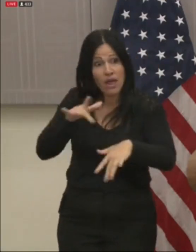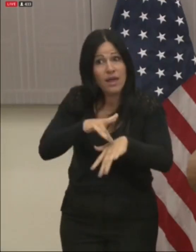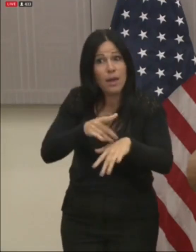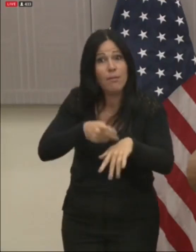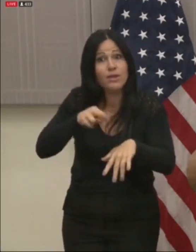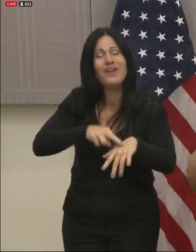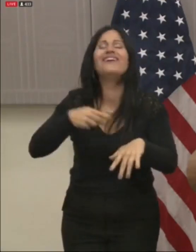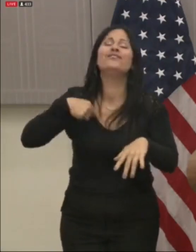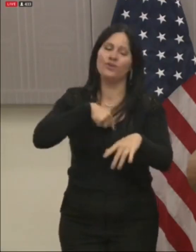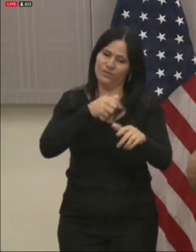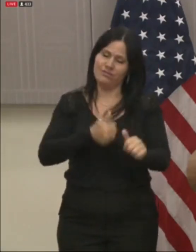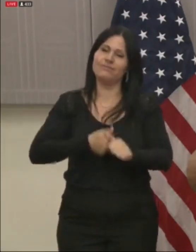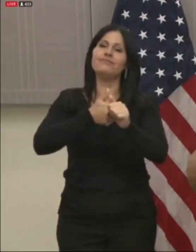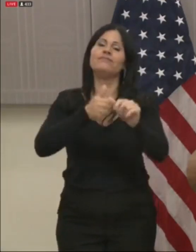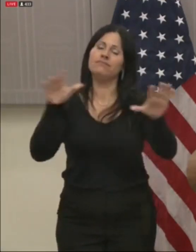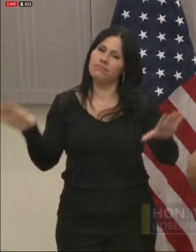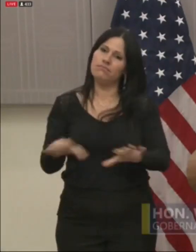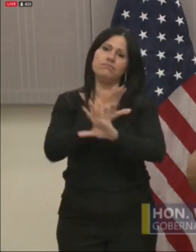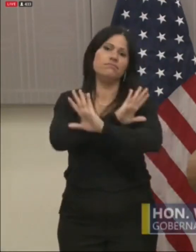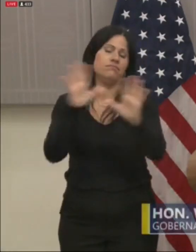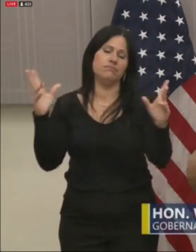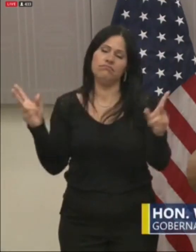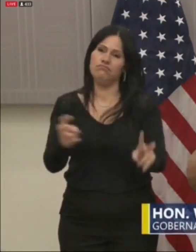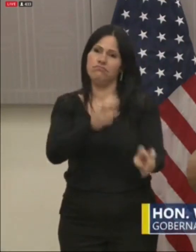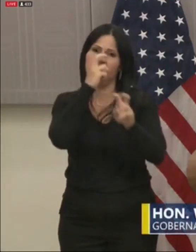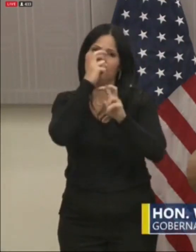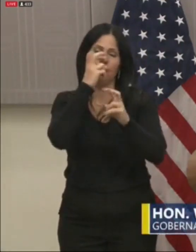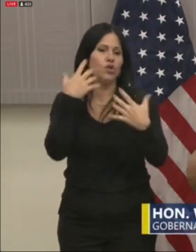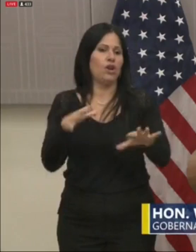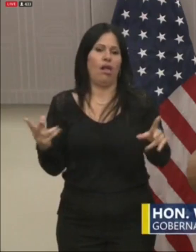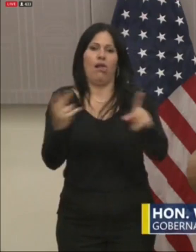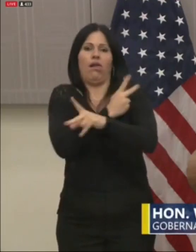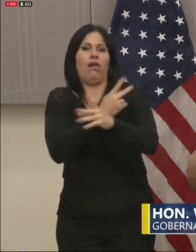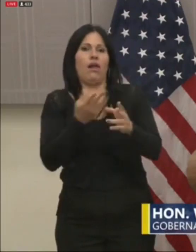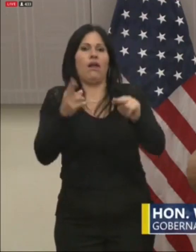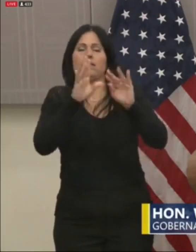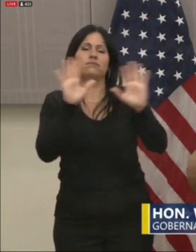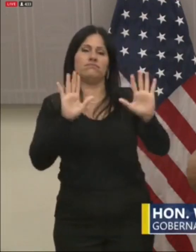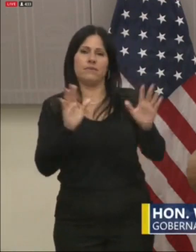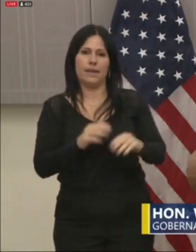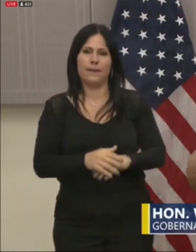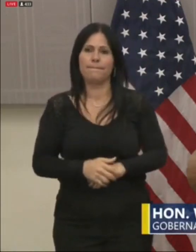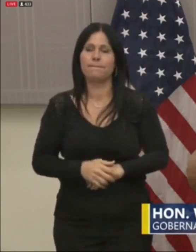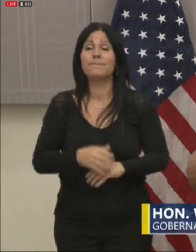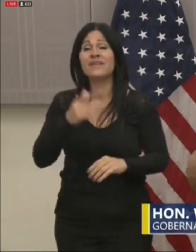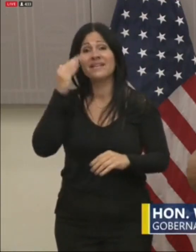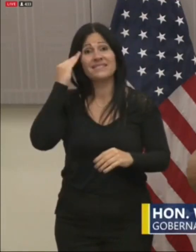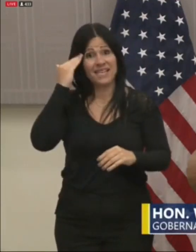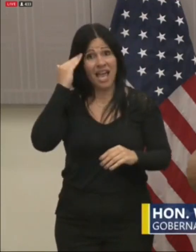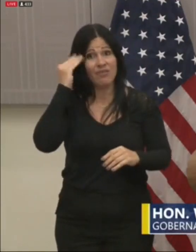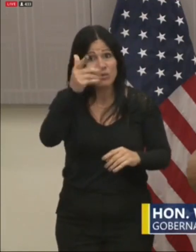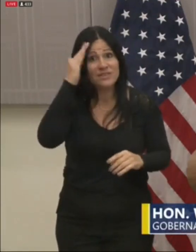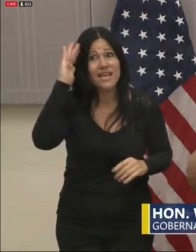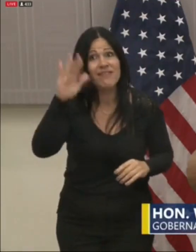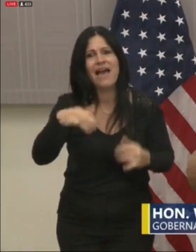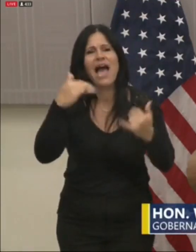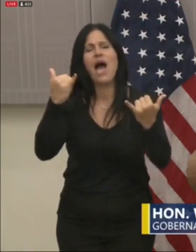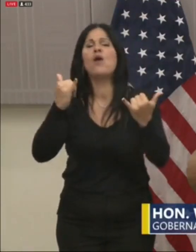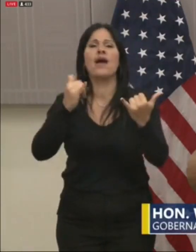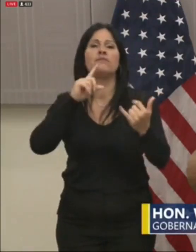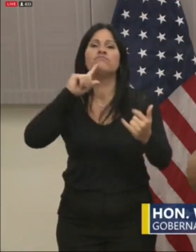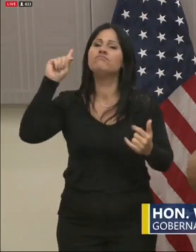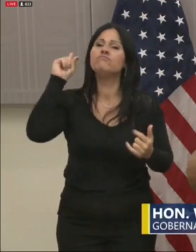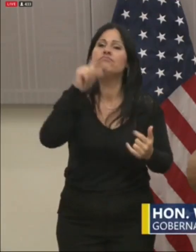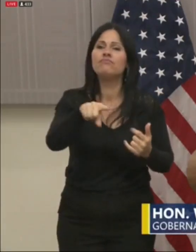consecuencias mañana serán graves. Estamos conscientes que la acción que estamos tomando tendrá efectos colaterales